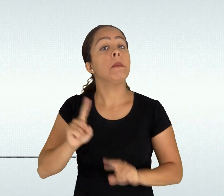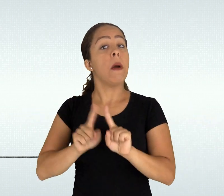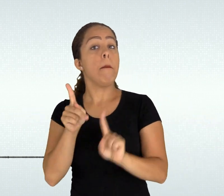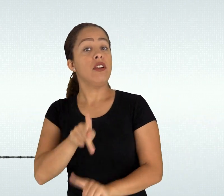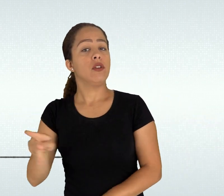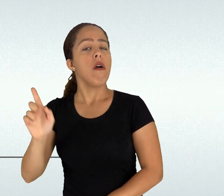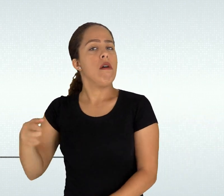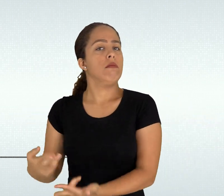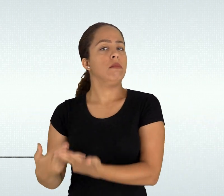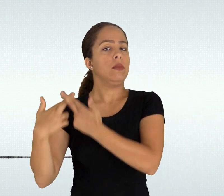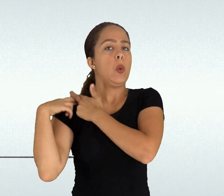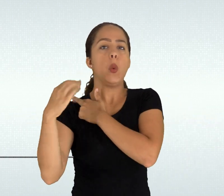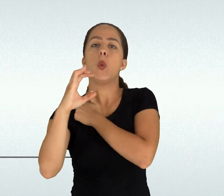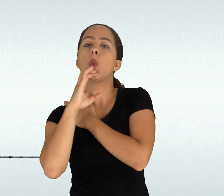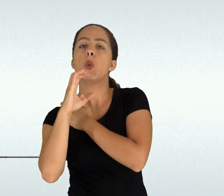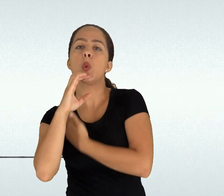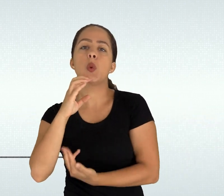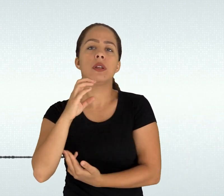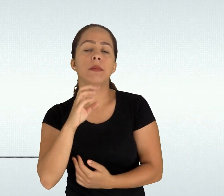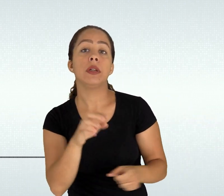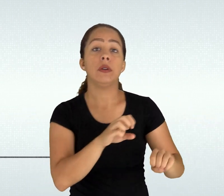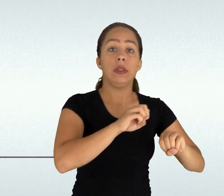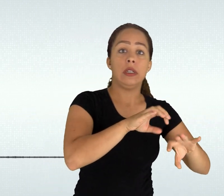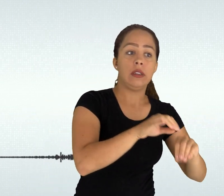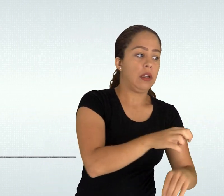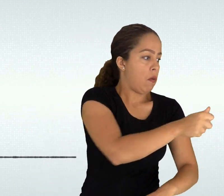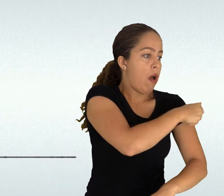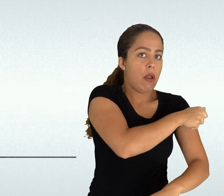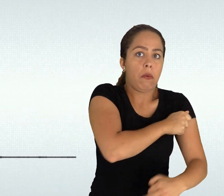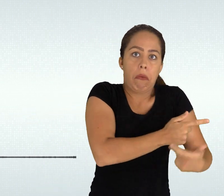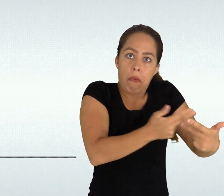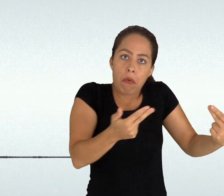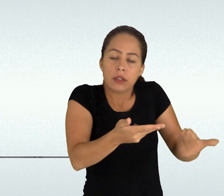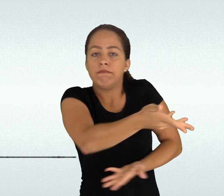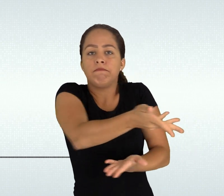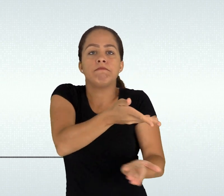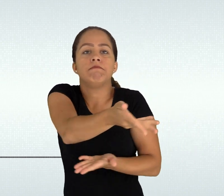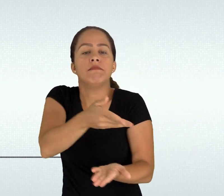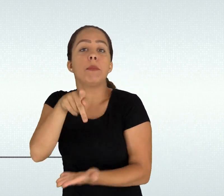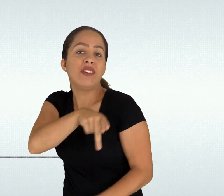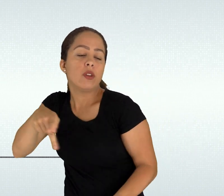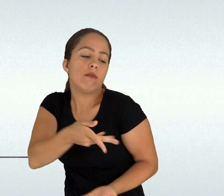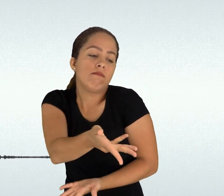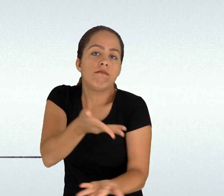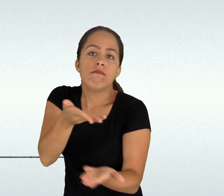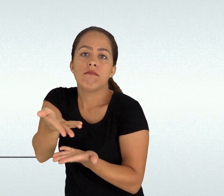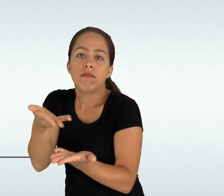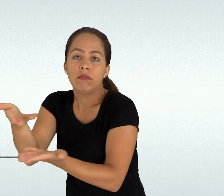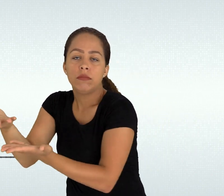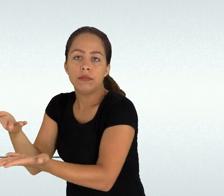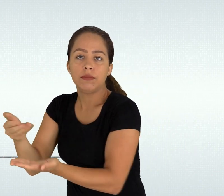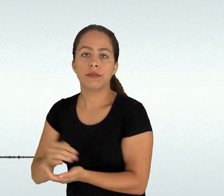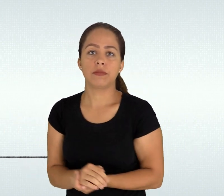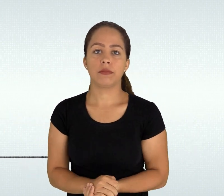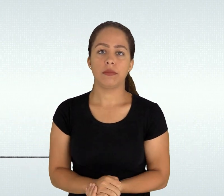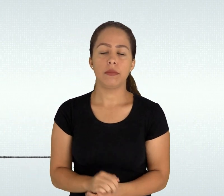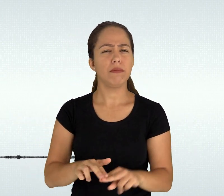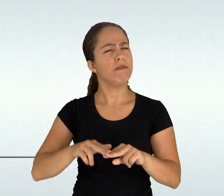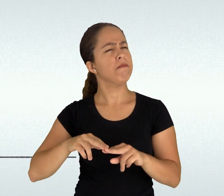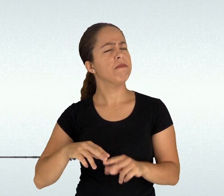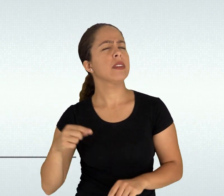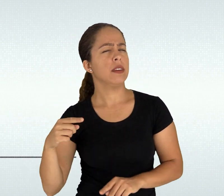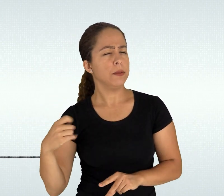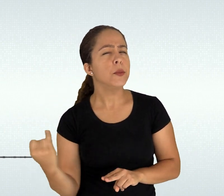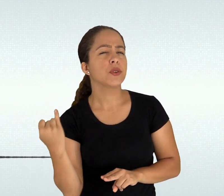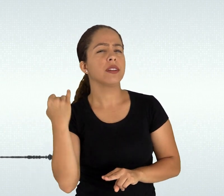menos passivo mesmo no aprendizado de conteúdos de natureza teórica expostos estes